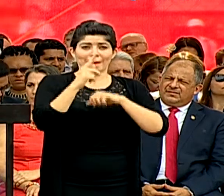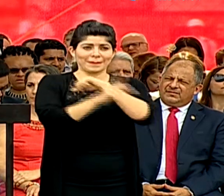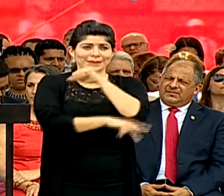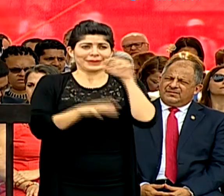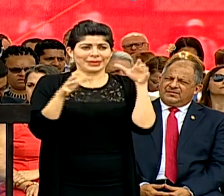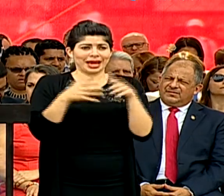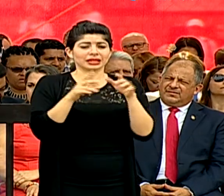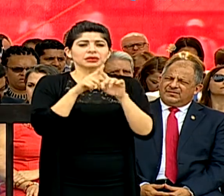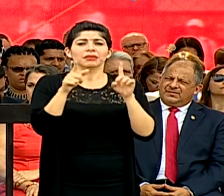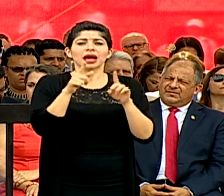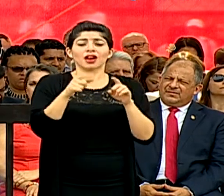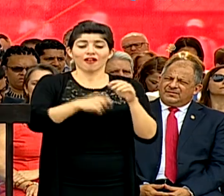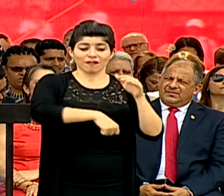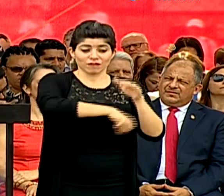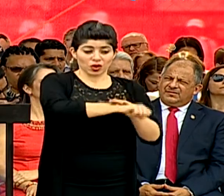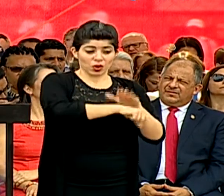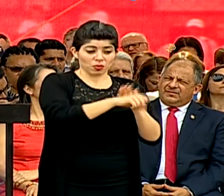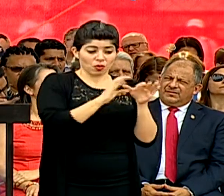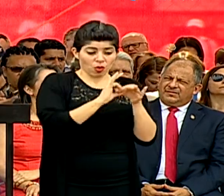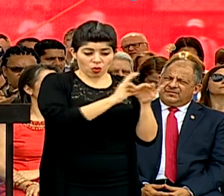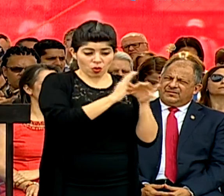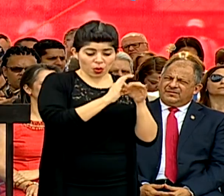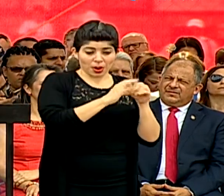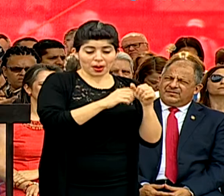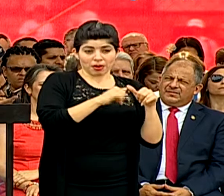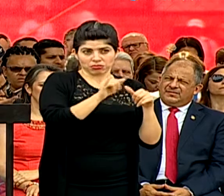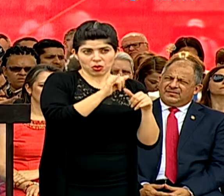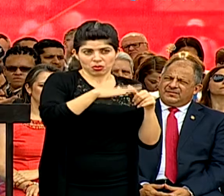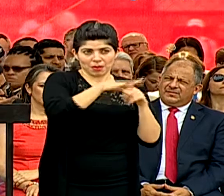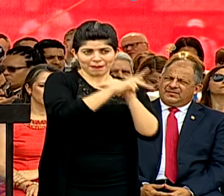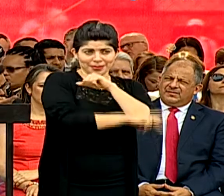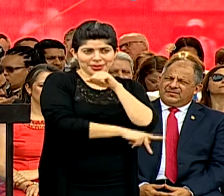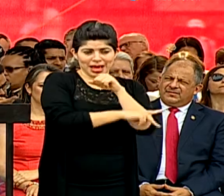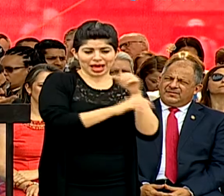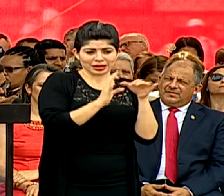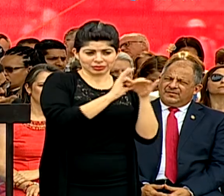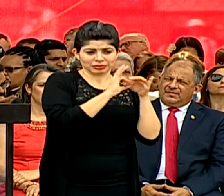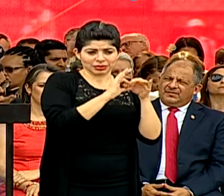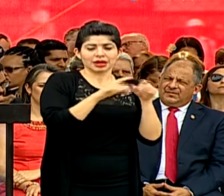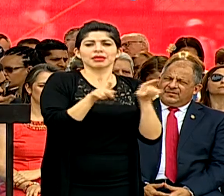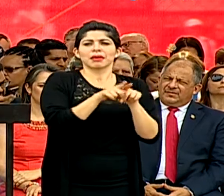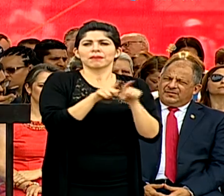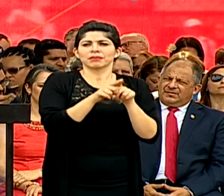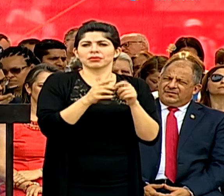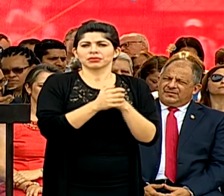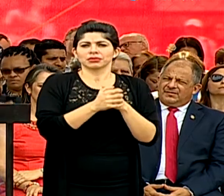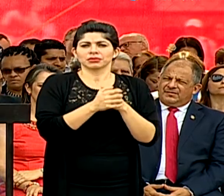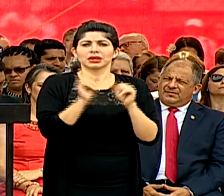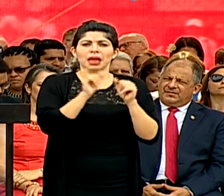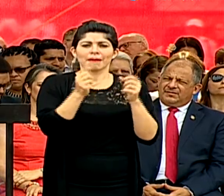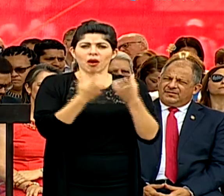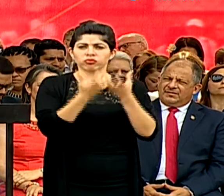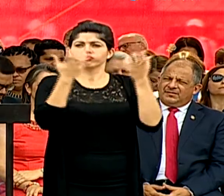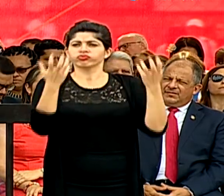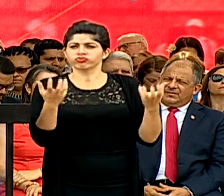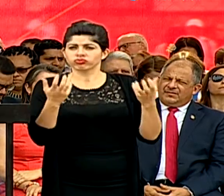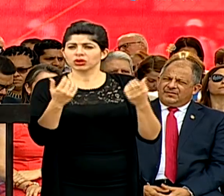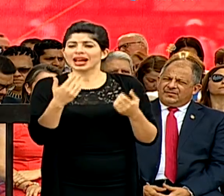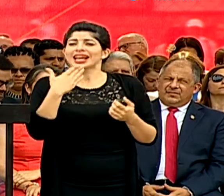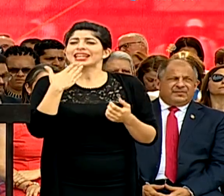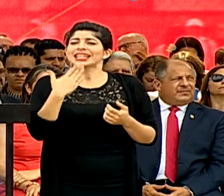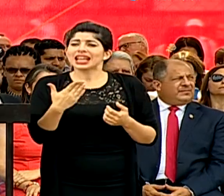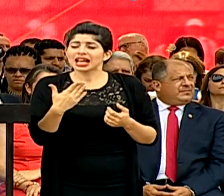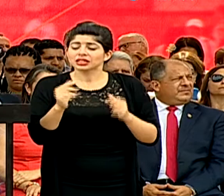pero a pesar de que el fútbol nos une como país, también nos polariza. Gracias a los